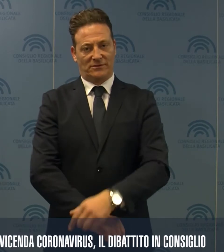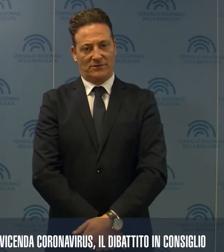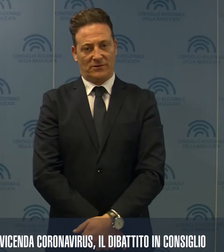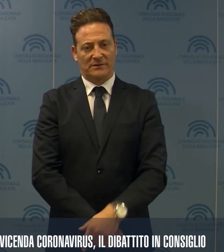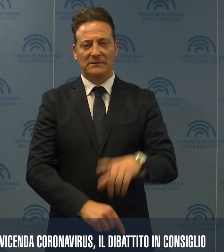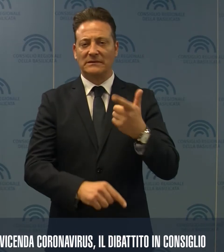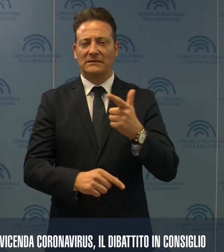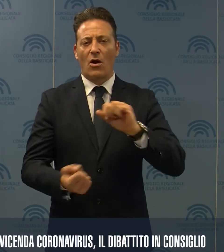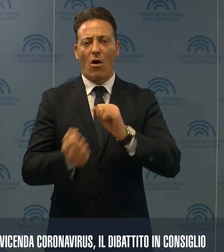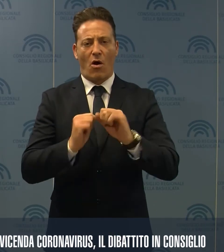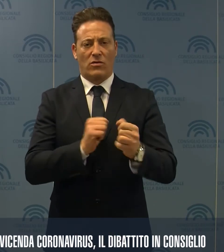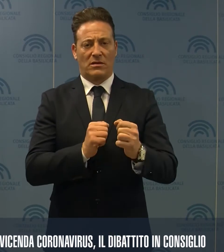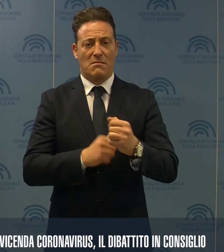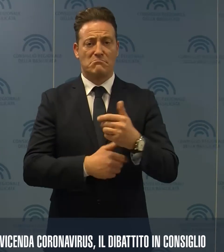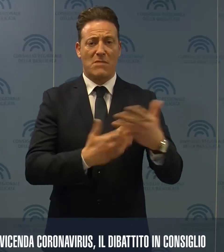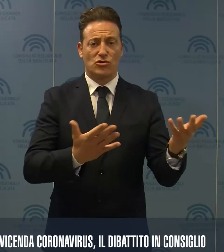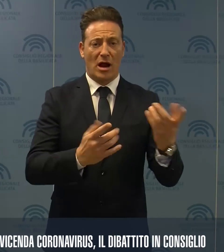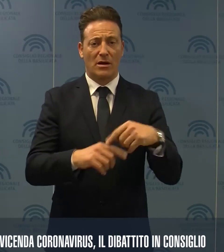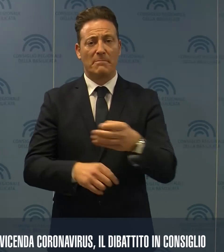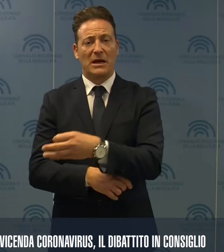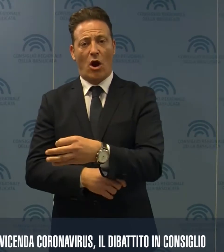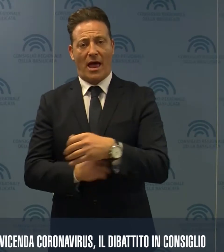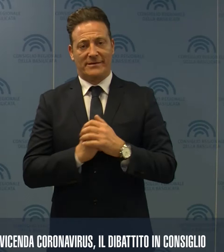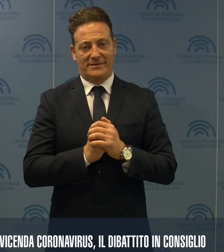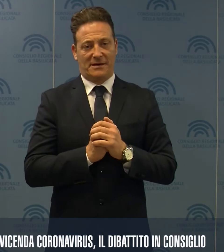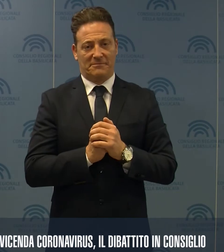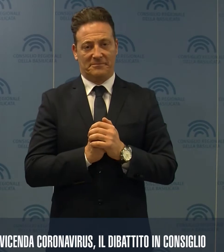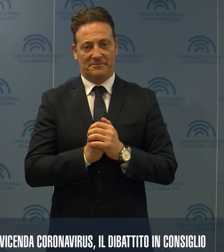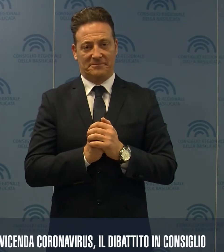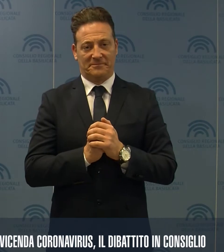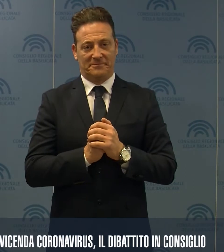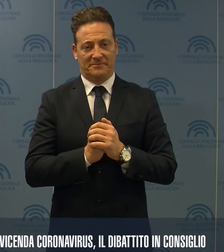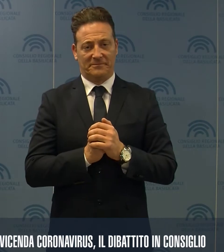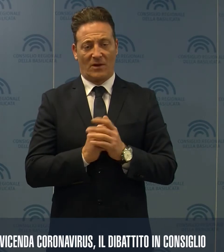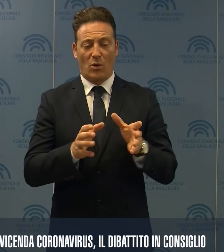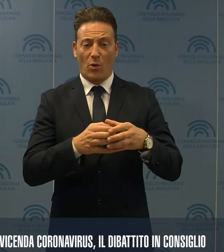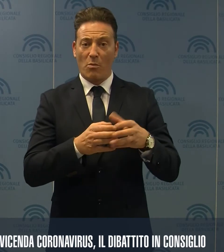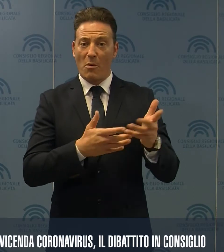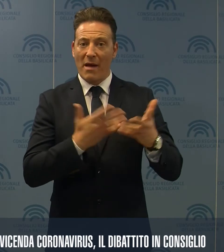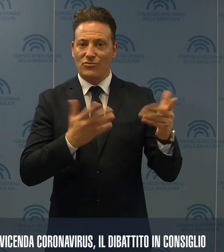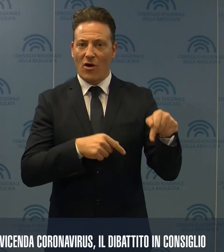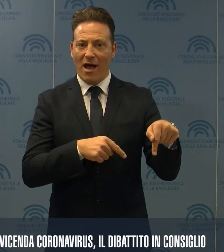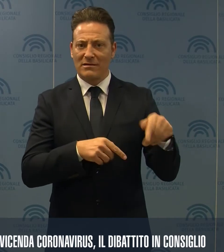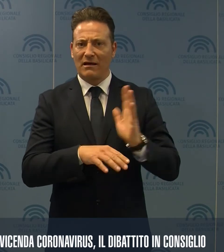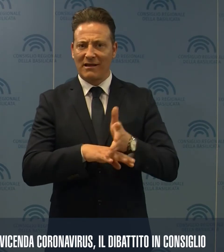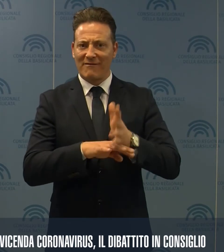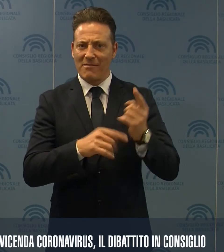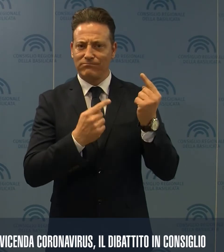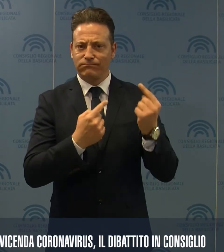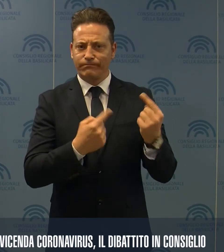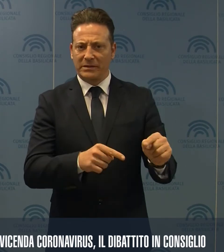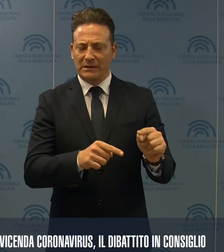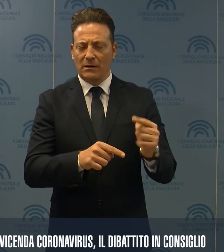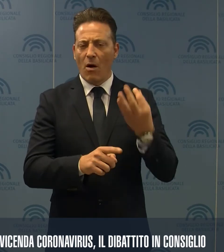senza nessuna lotta tra maggioranza e minoranza. Per le forze di maggioranza le misure prese sono